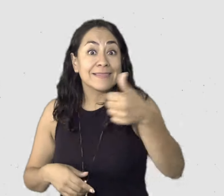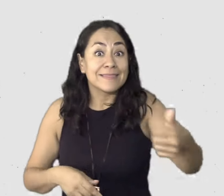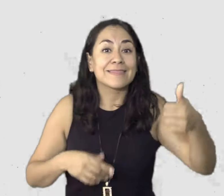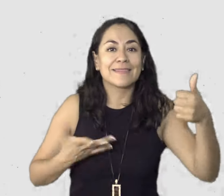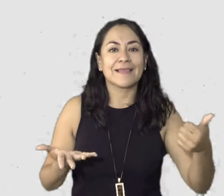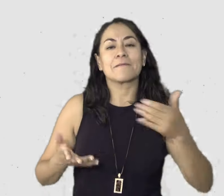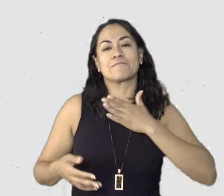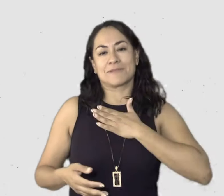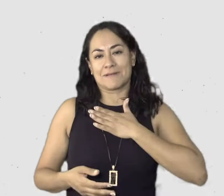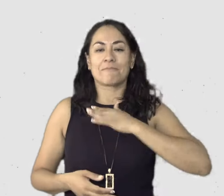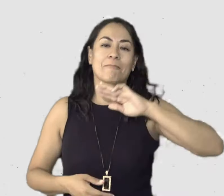través de mis hijas.